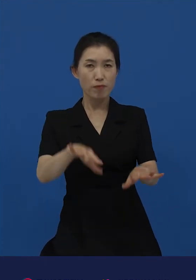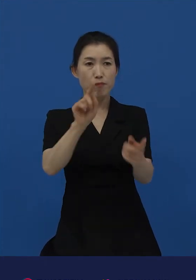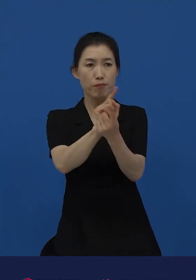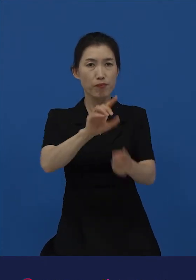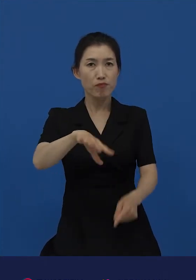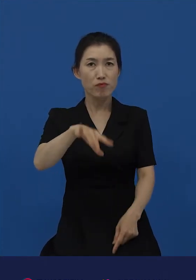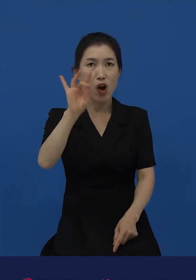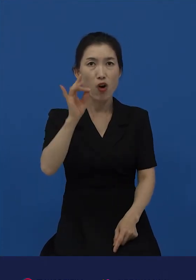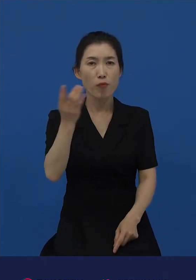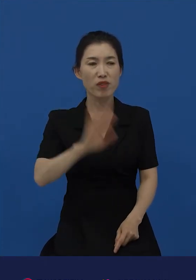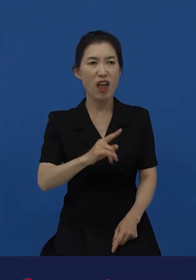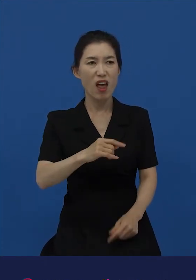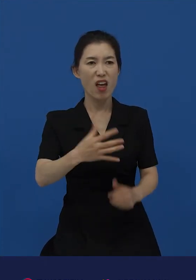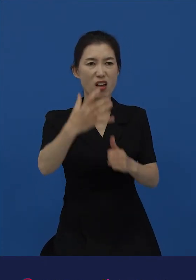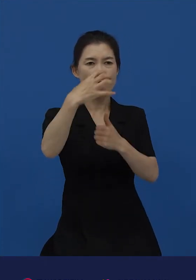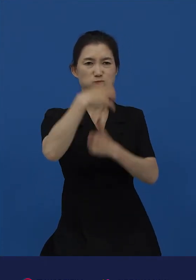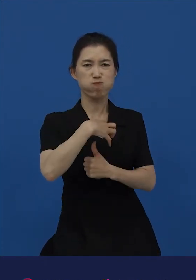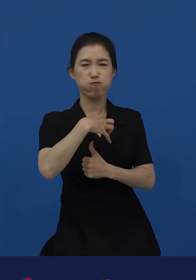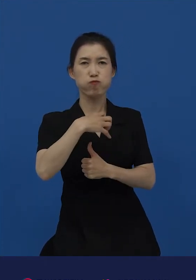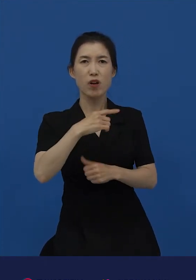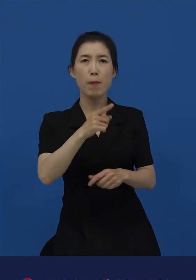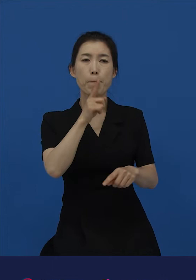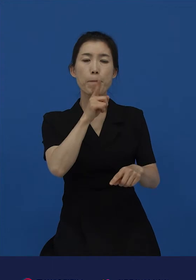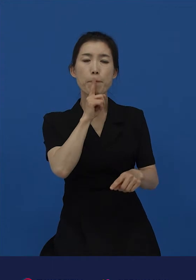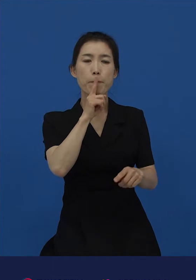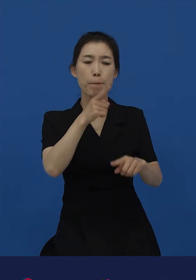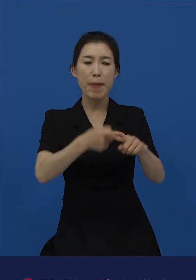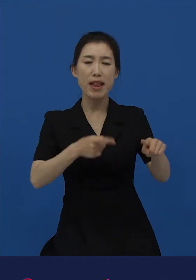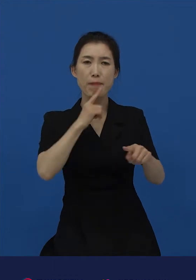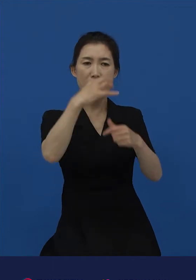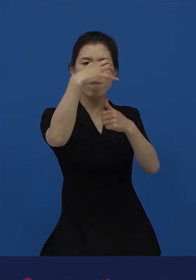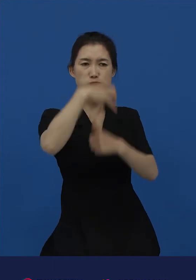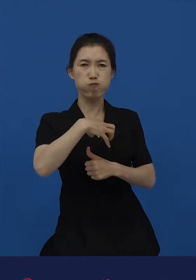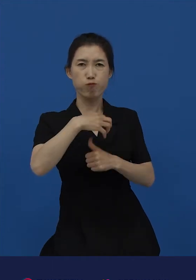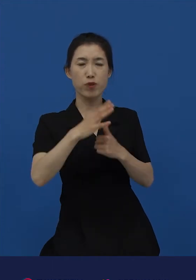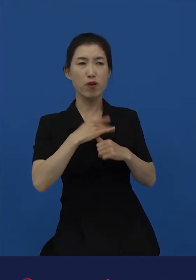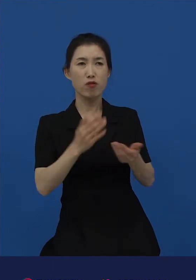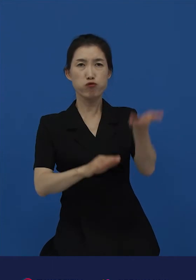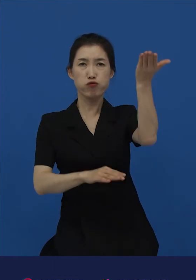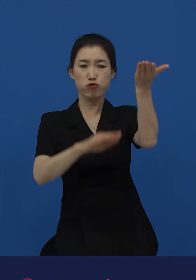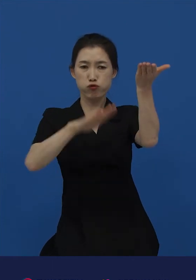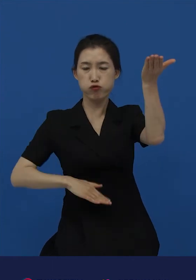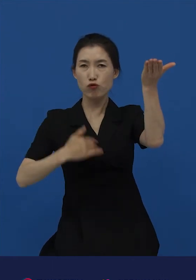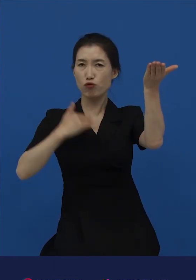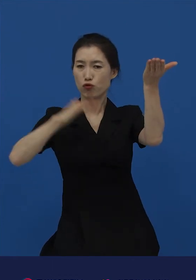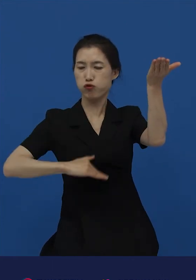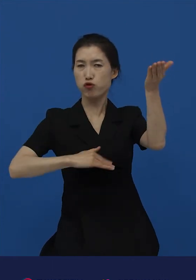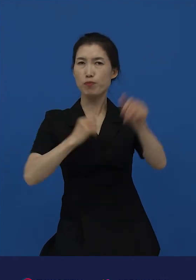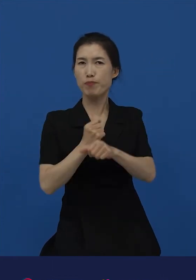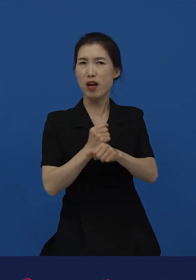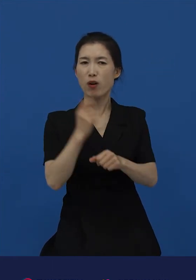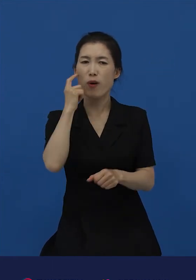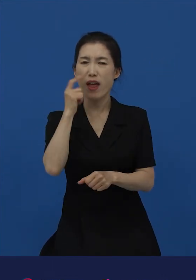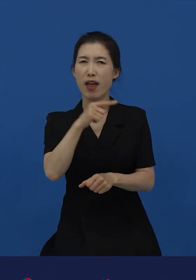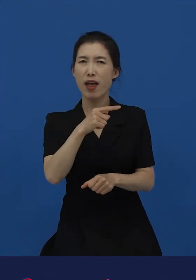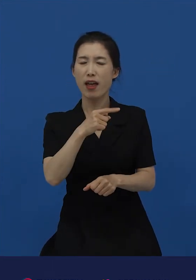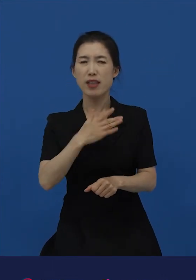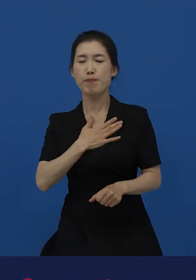설정하려고 하는 상대의 무례함이 불쾌하게 느껴지기 때문이죠. 우리 사회의 유독 꼰대가 많은 이유도